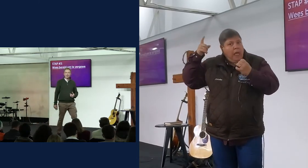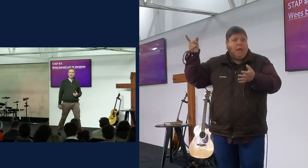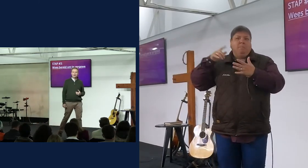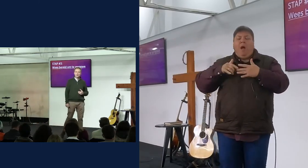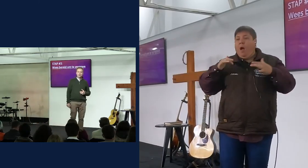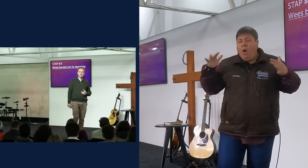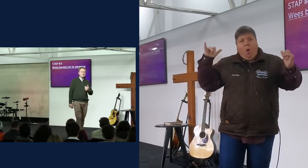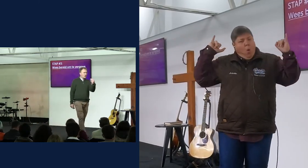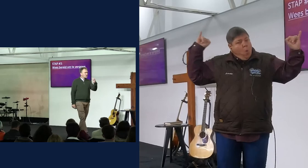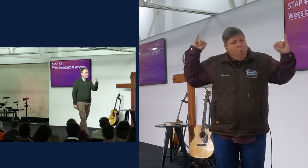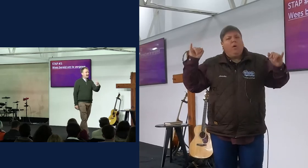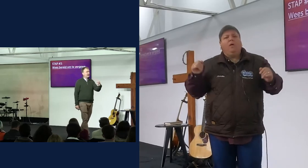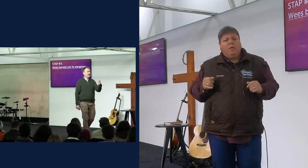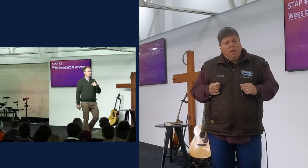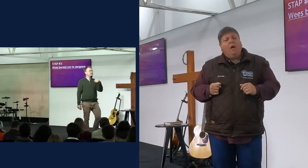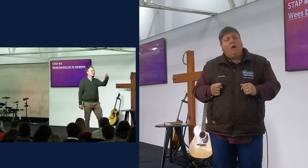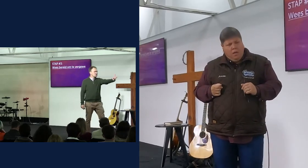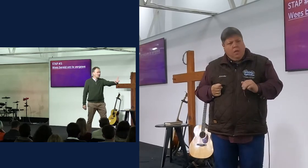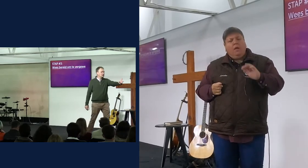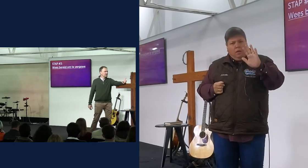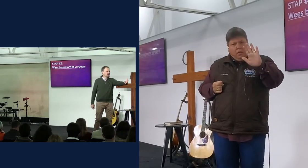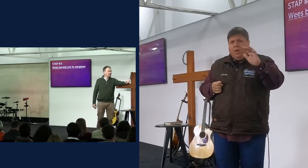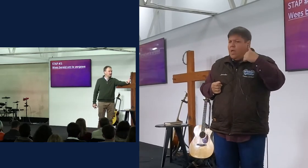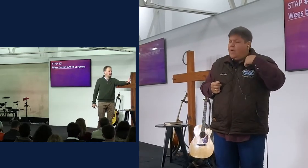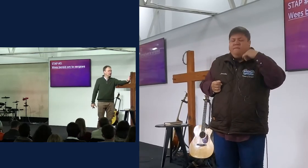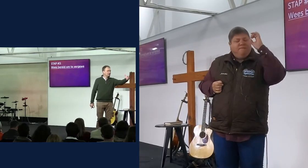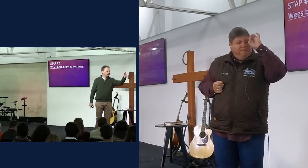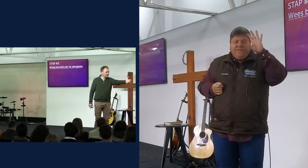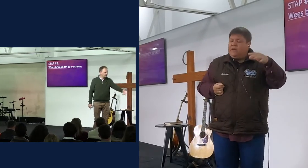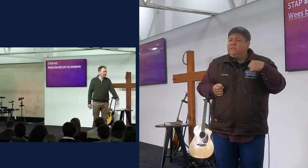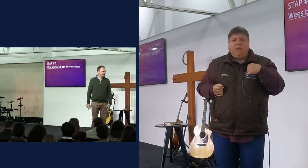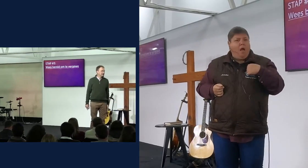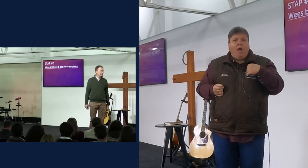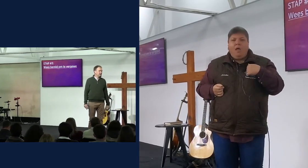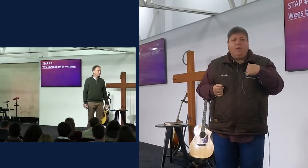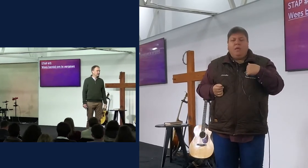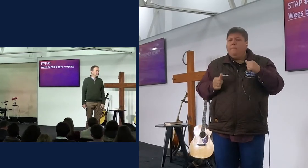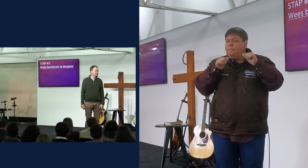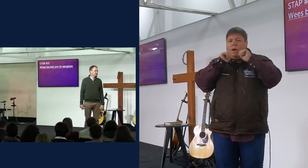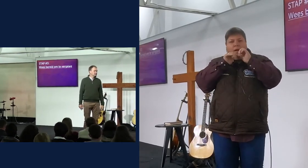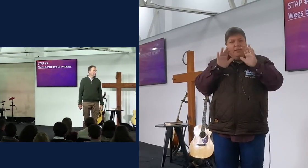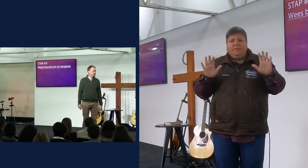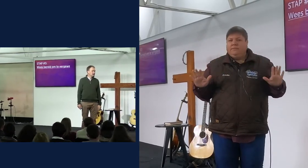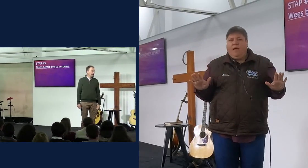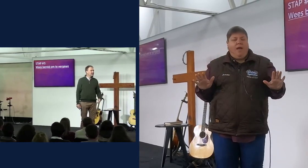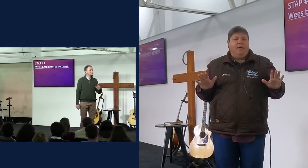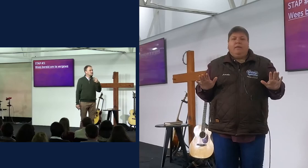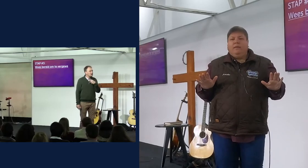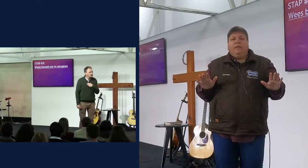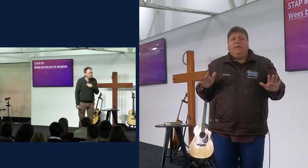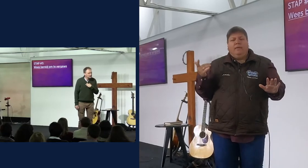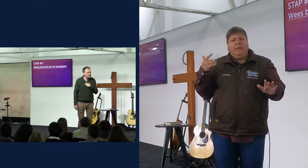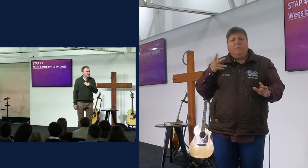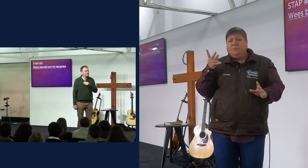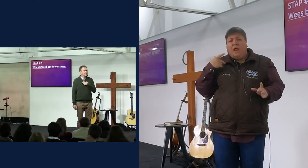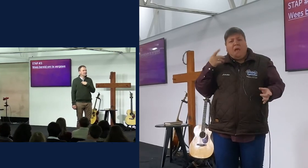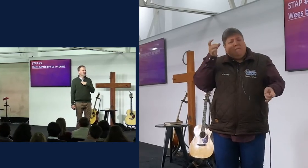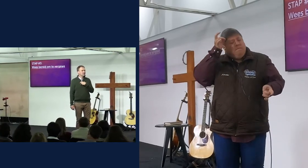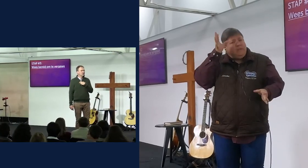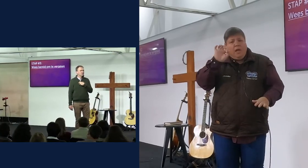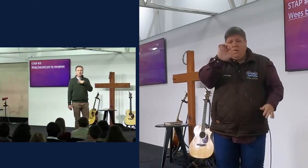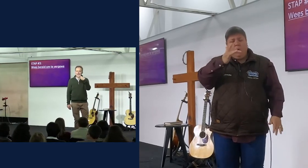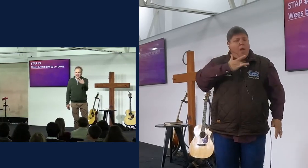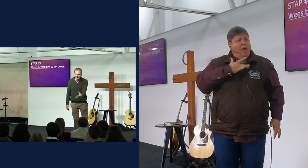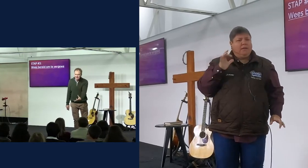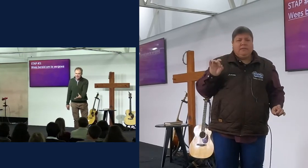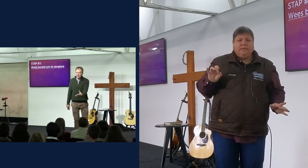reg, jy is daak reg, ek versta nie, wat in jou leven gebeur het nie, en ek verstaan daak nie die seer,